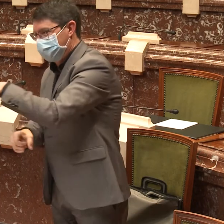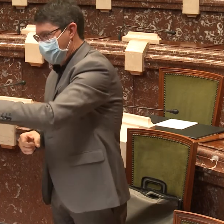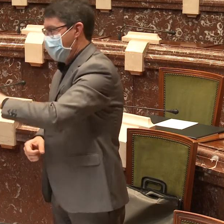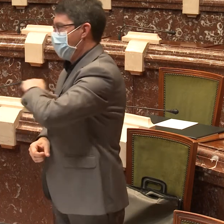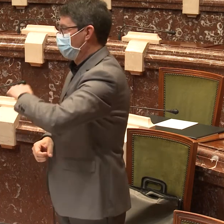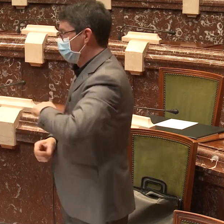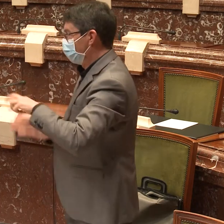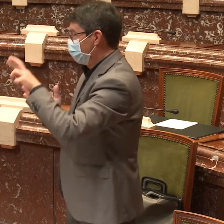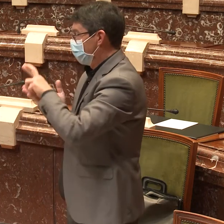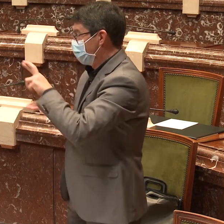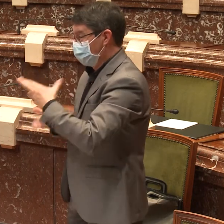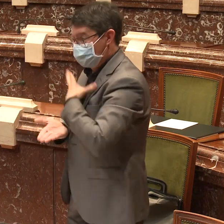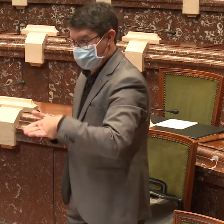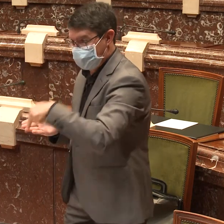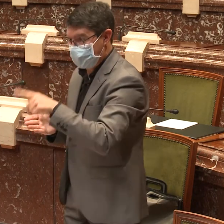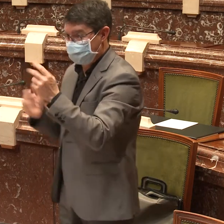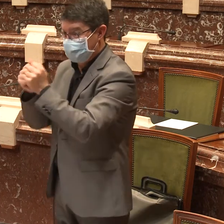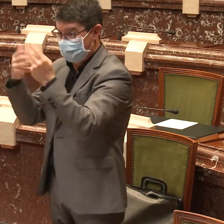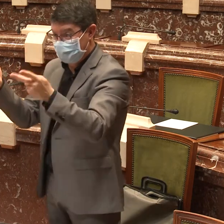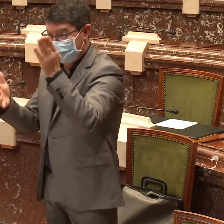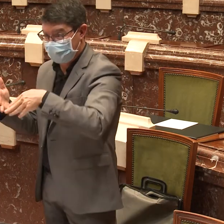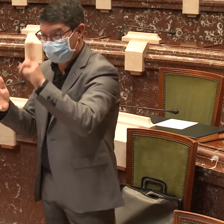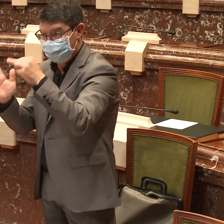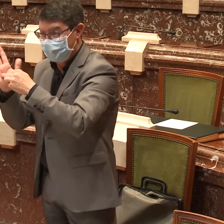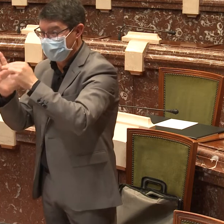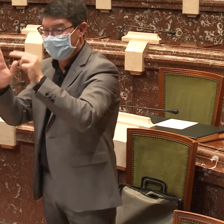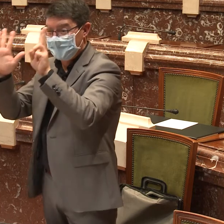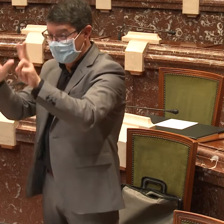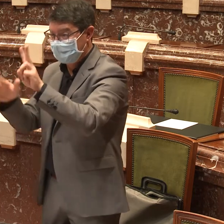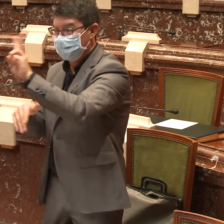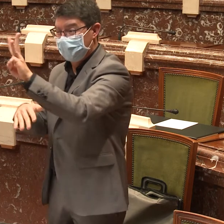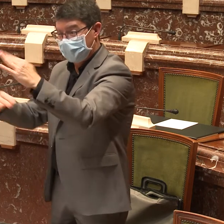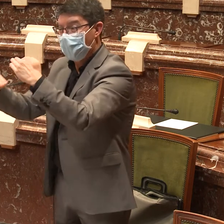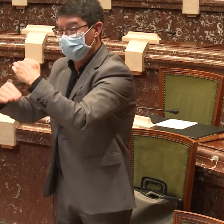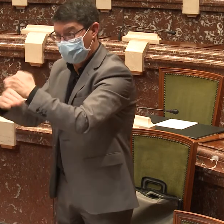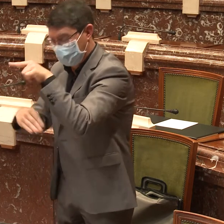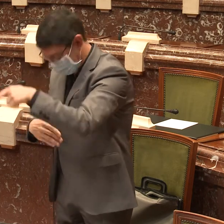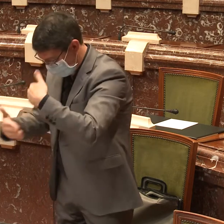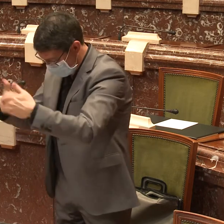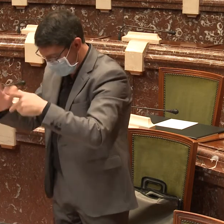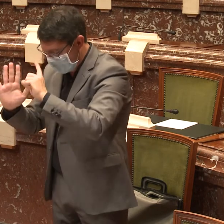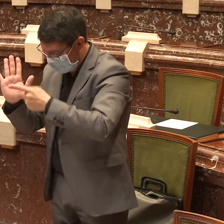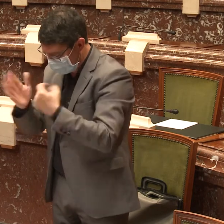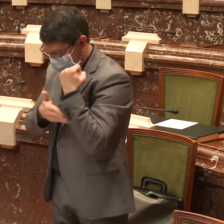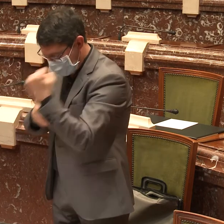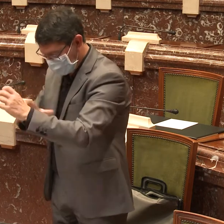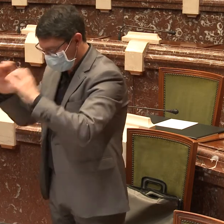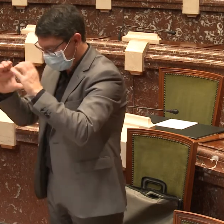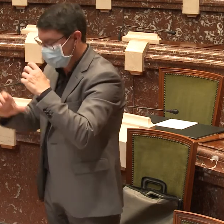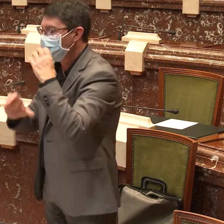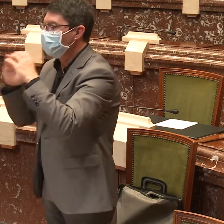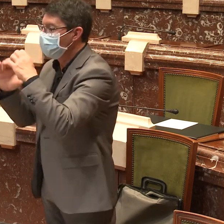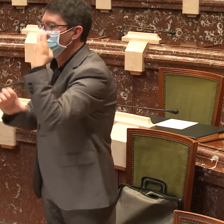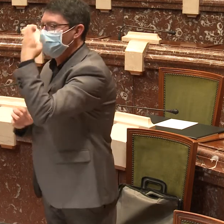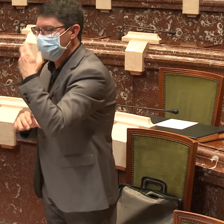fundamental desarrollo en el ámbito autonómico de la ley 27 barra 2007, del 23 de octubre, por la que se reconocen las lenguas de